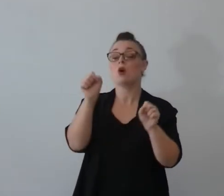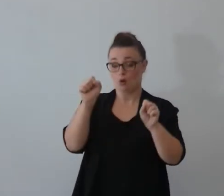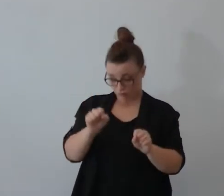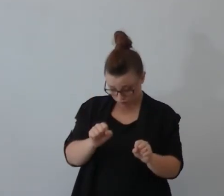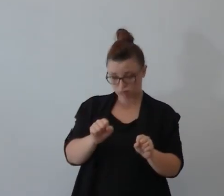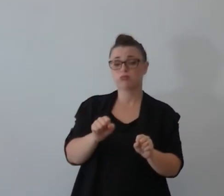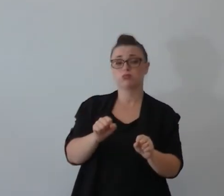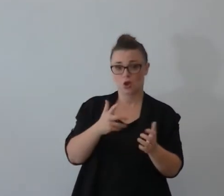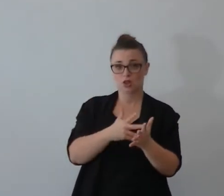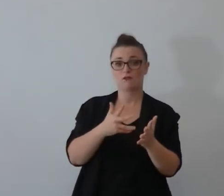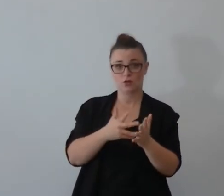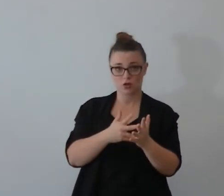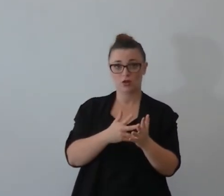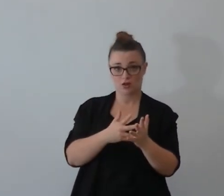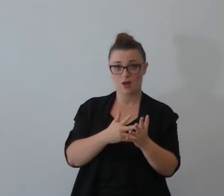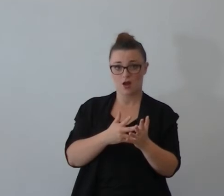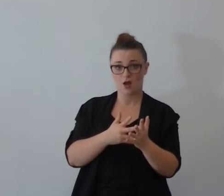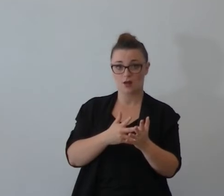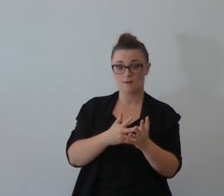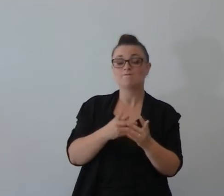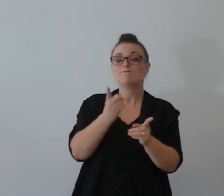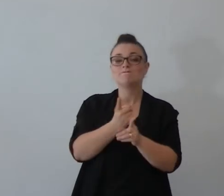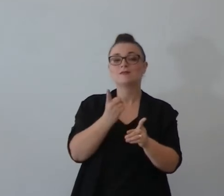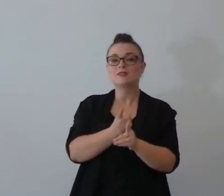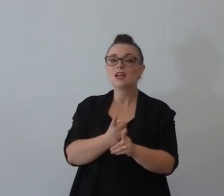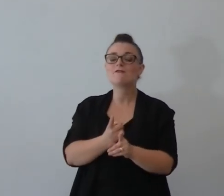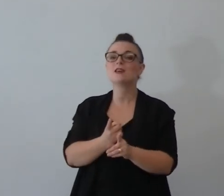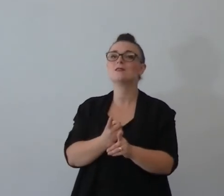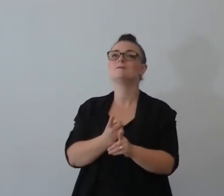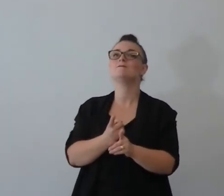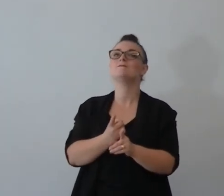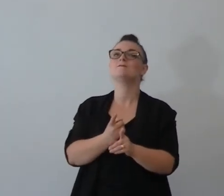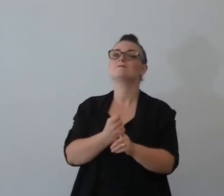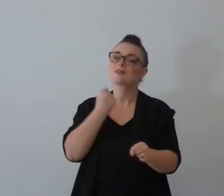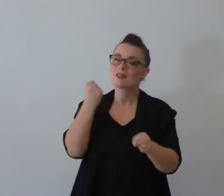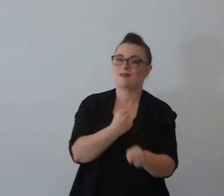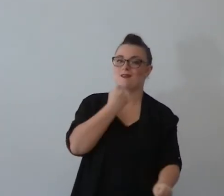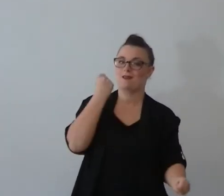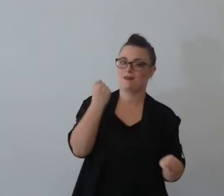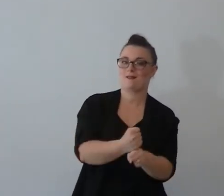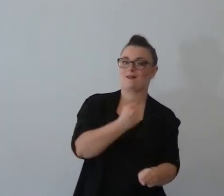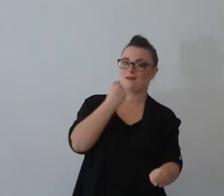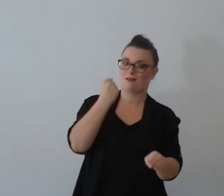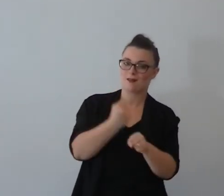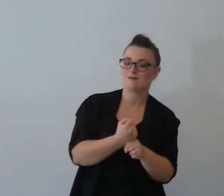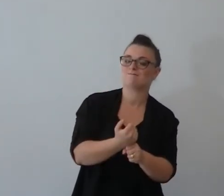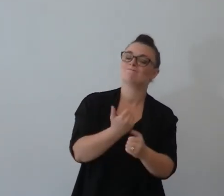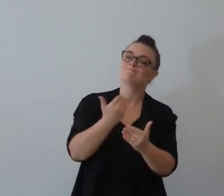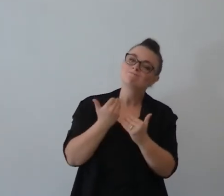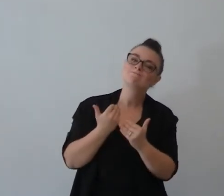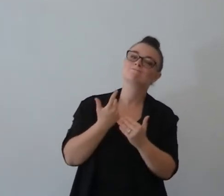sopportare e sopportare il tuo matrimonio ma la colla che ti tiene insieme è Gesù è Gesù